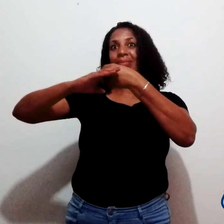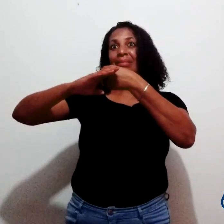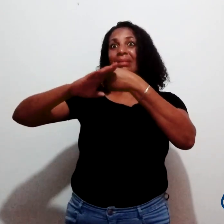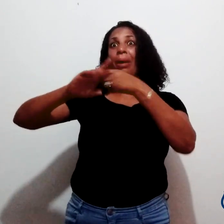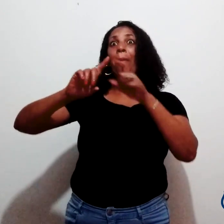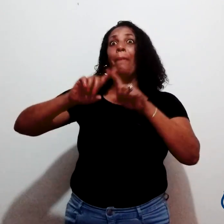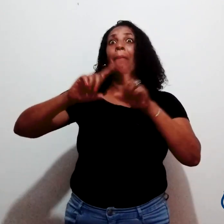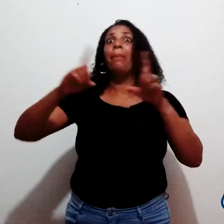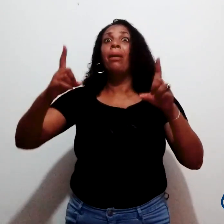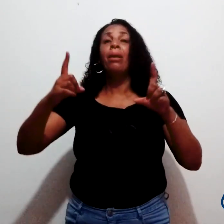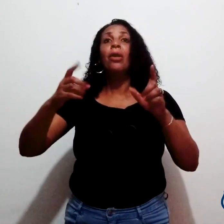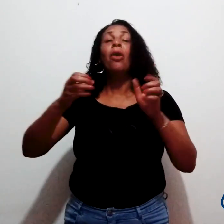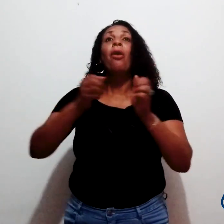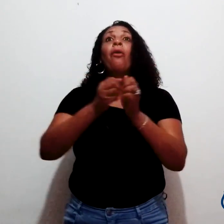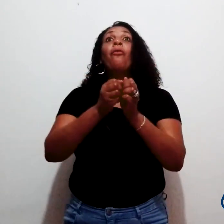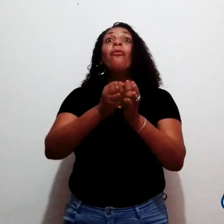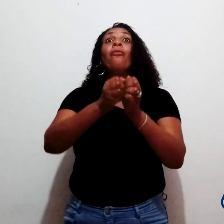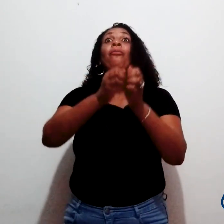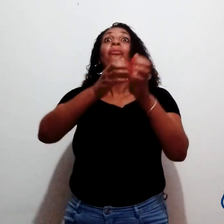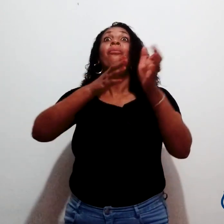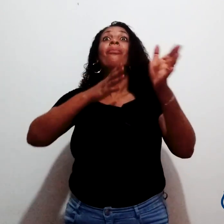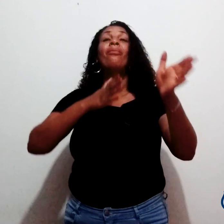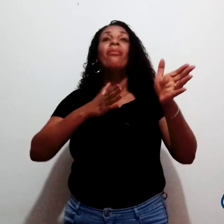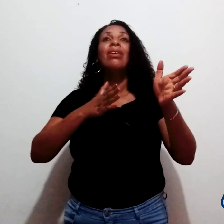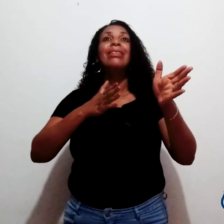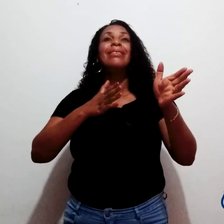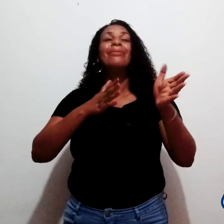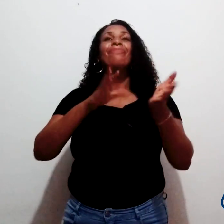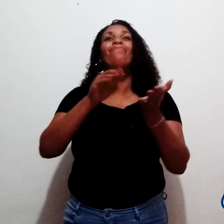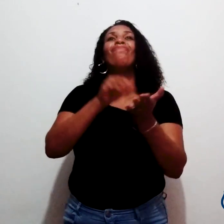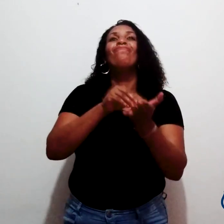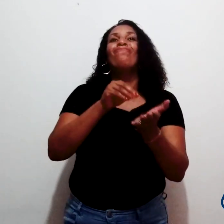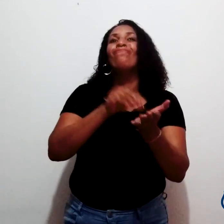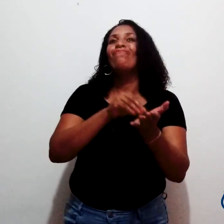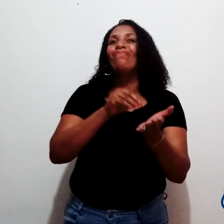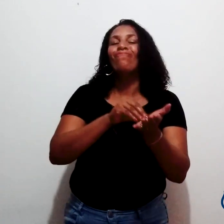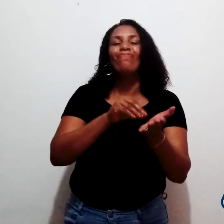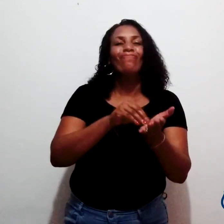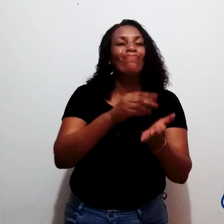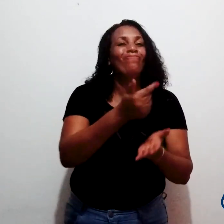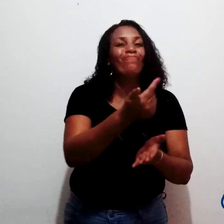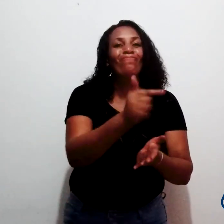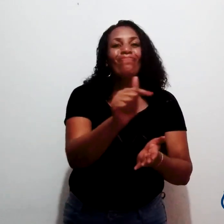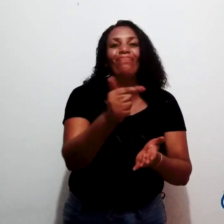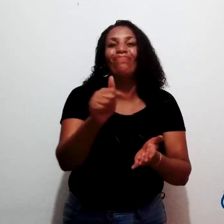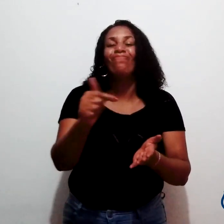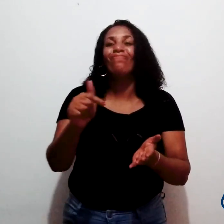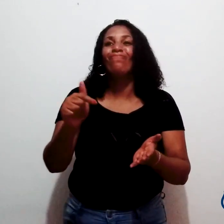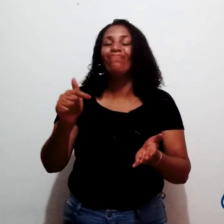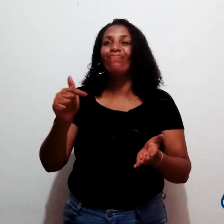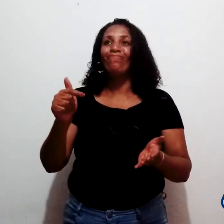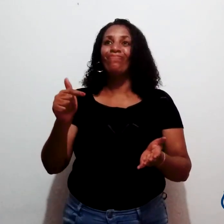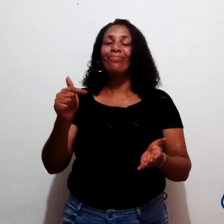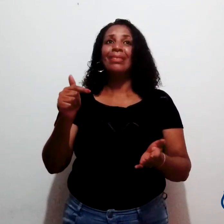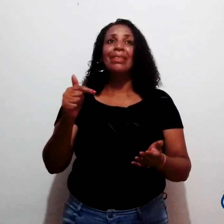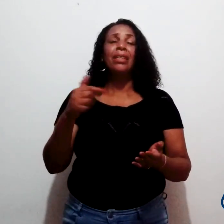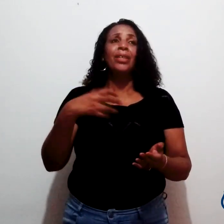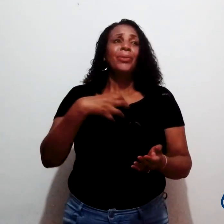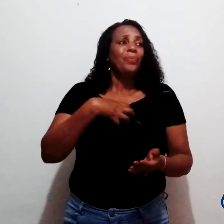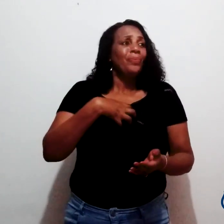fluente mesmo, assim, eu não era, faltava isso, sabe. Faltava isso na minha vida, assim. E eu me sentia,